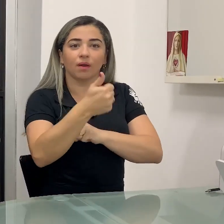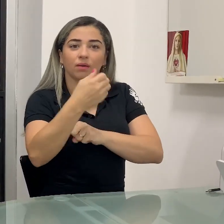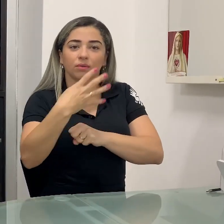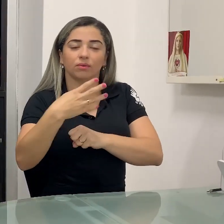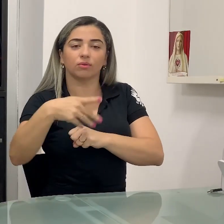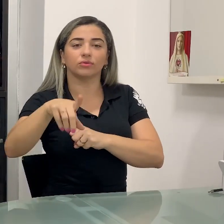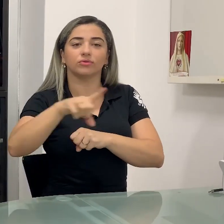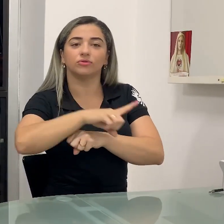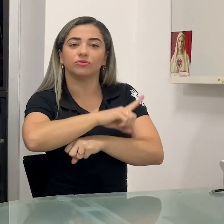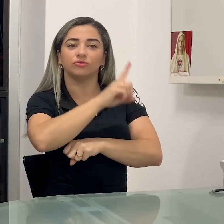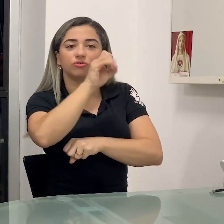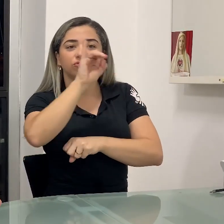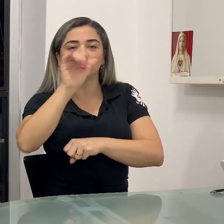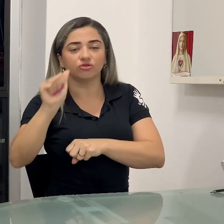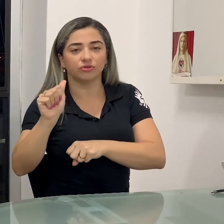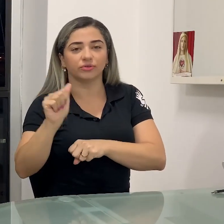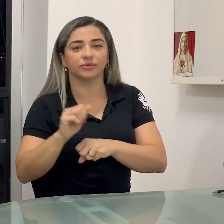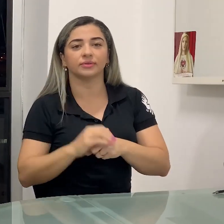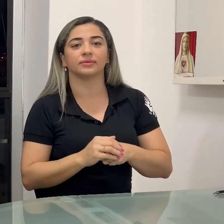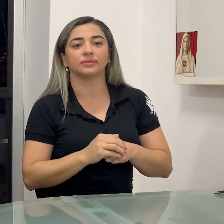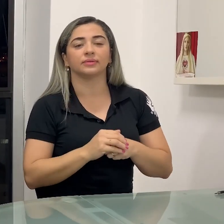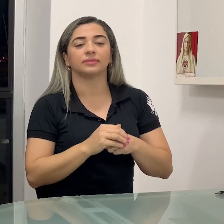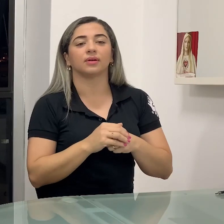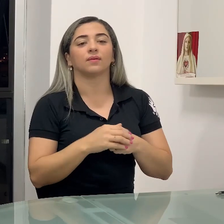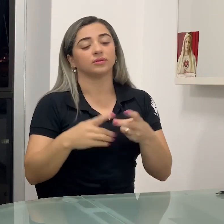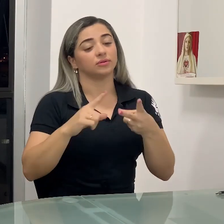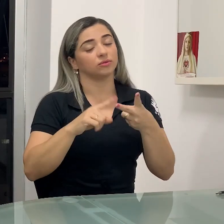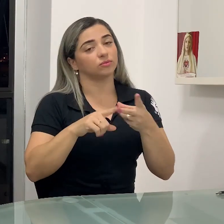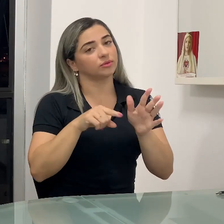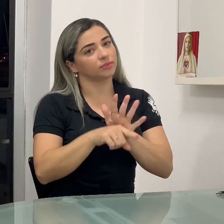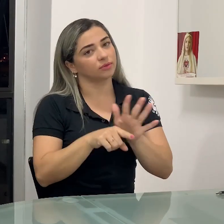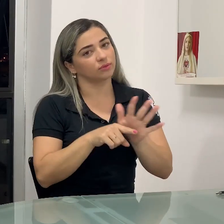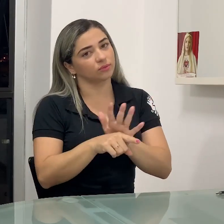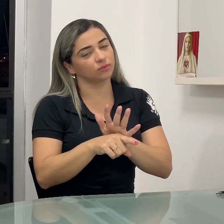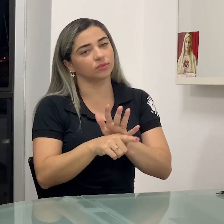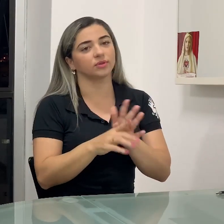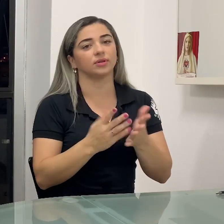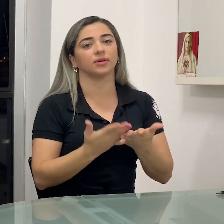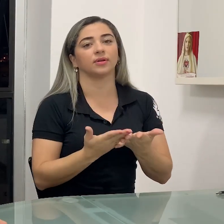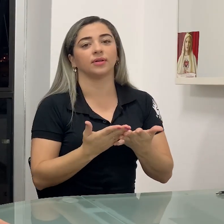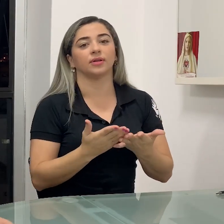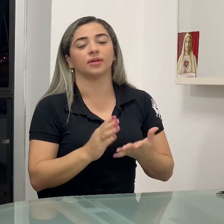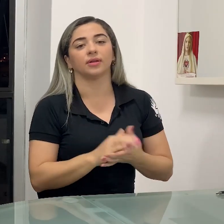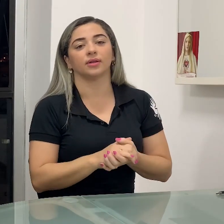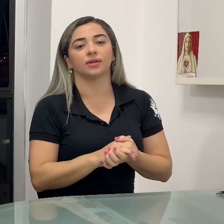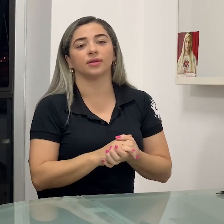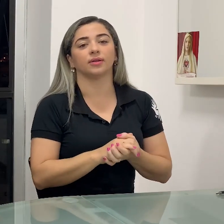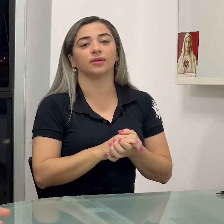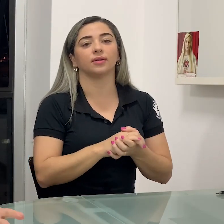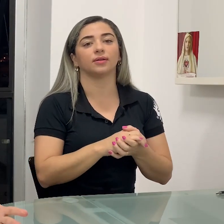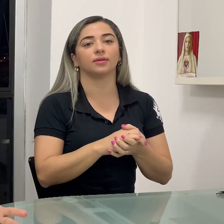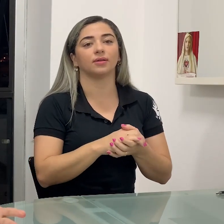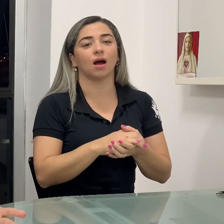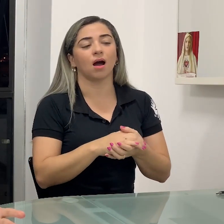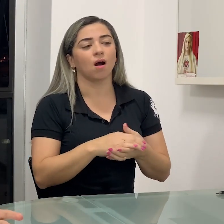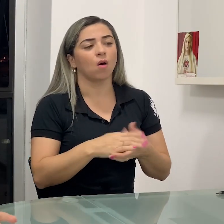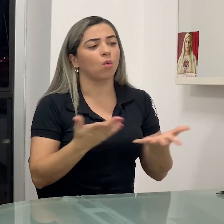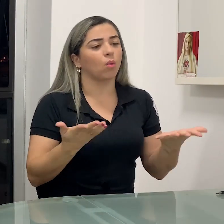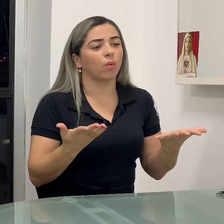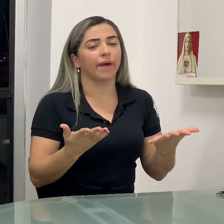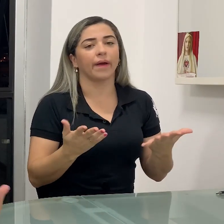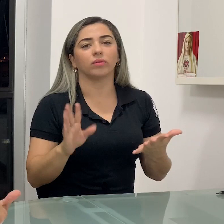dias, aí eu já passo para a segunda pergunta relacionada a ela, a gente dá o caso por encerrado.